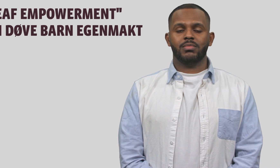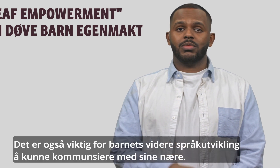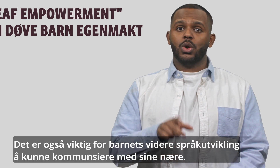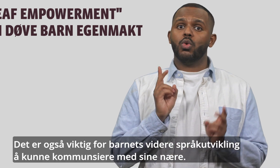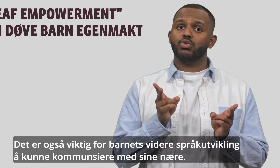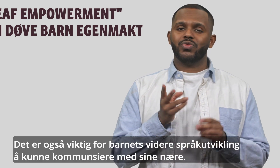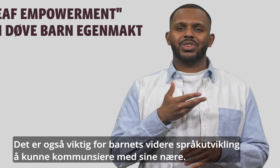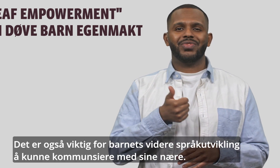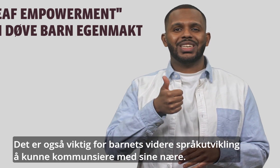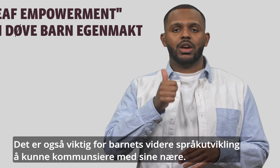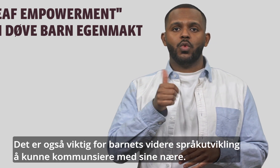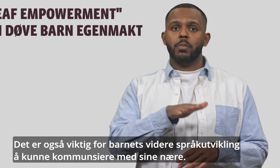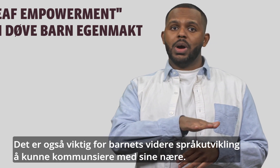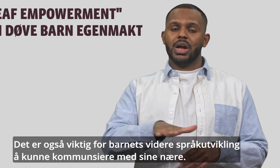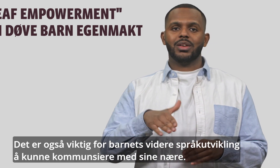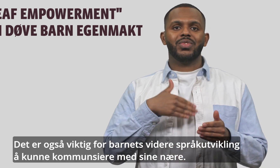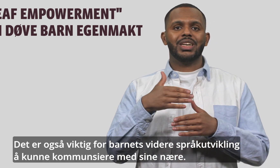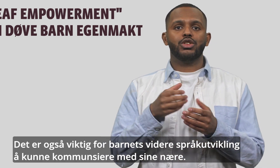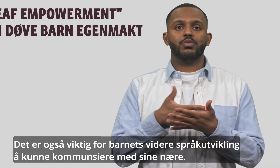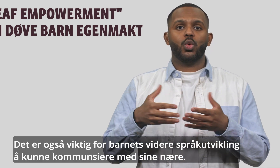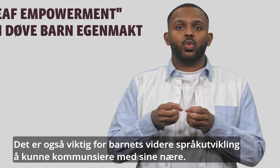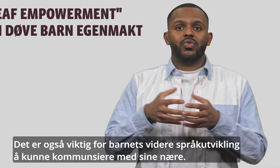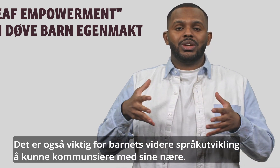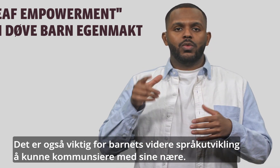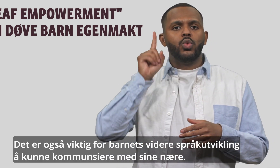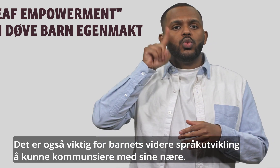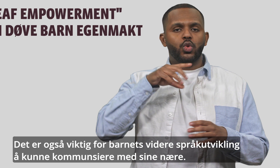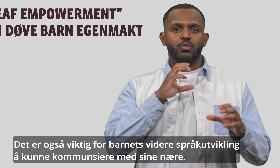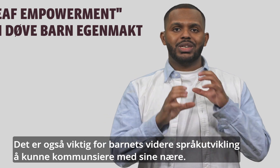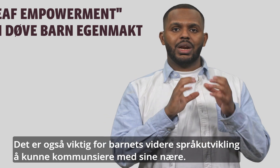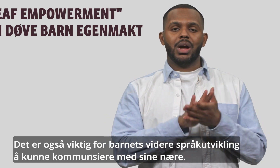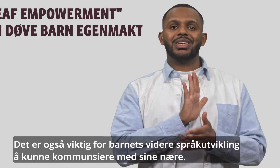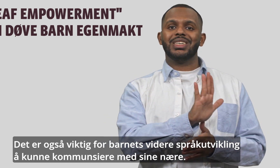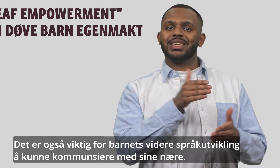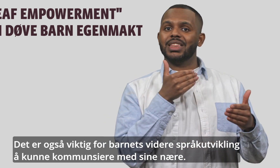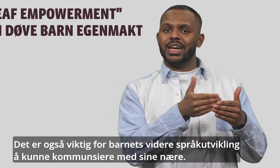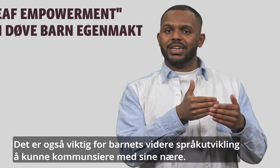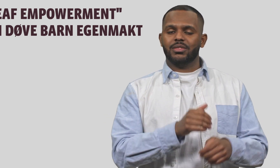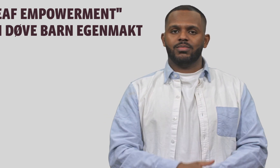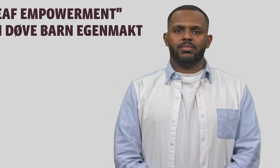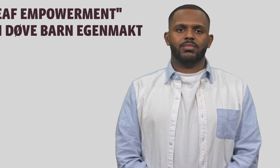41. er også viktig for barnet videre, språkutvikling, å kunne kommunisere med sine nære. 42.